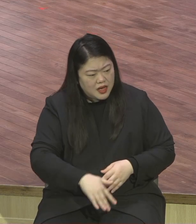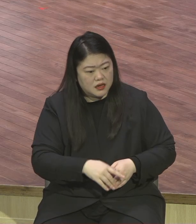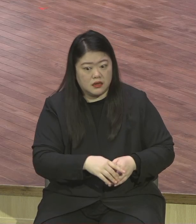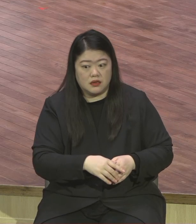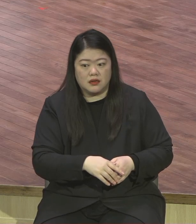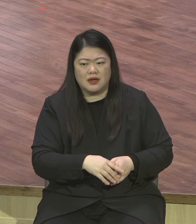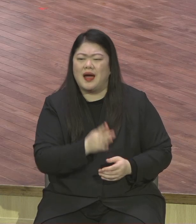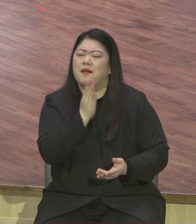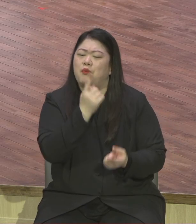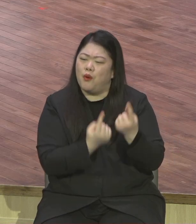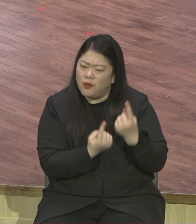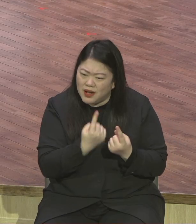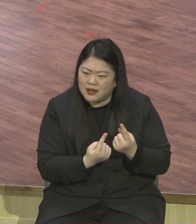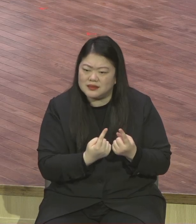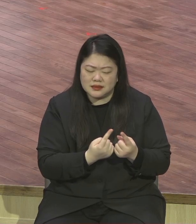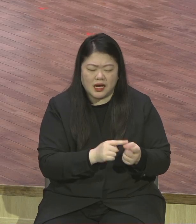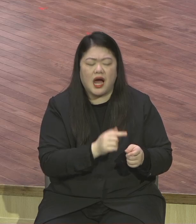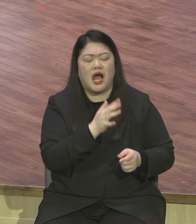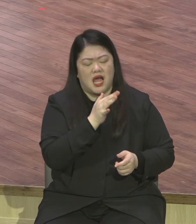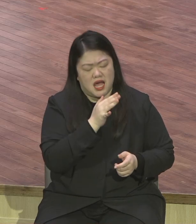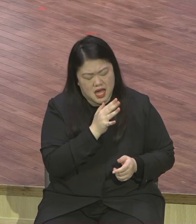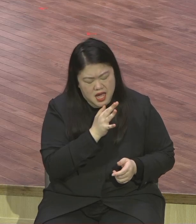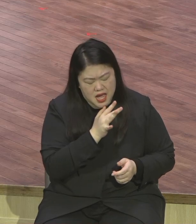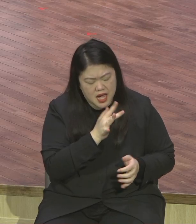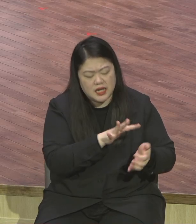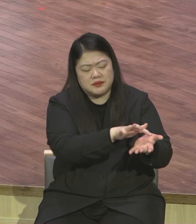몰라서 그러니까 시간째는 말 거니까